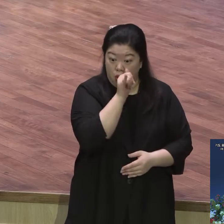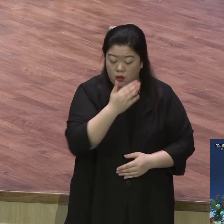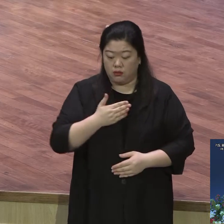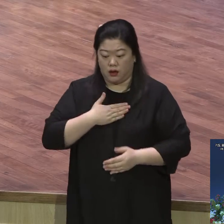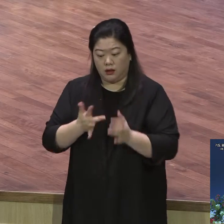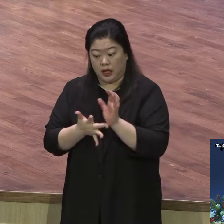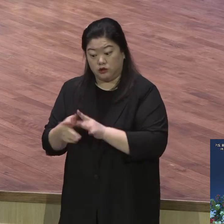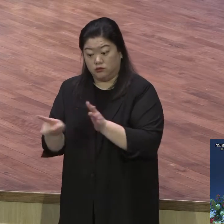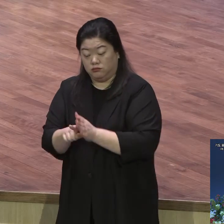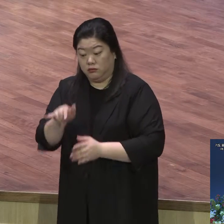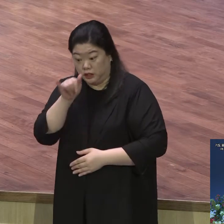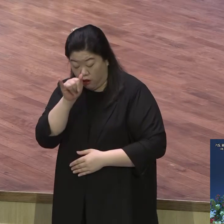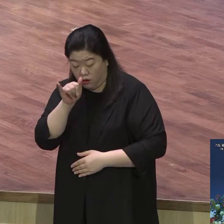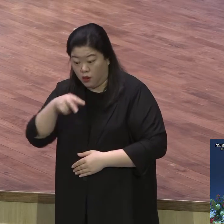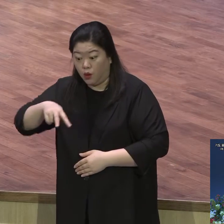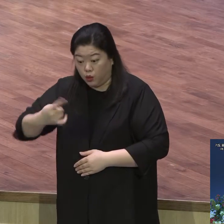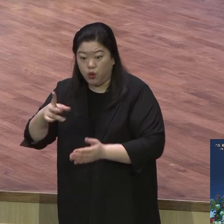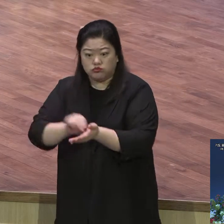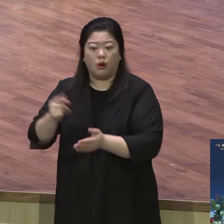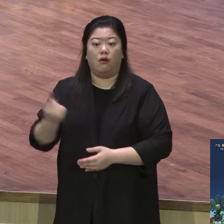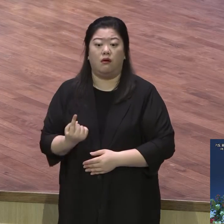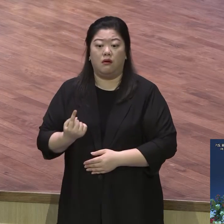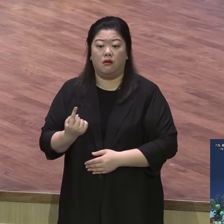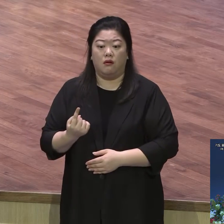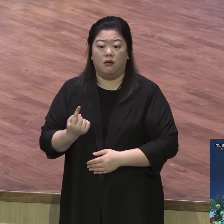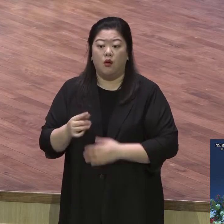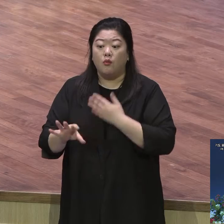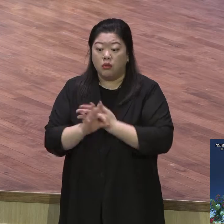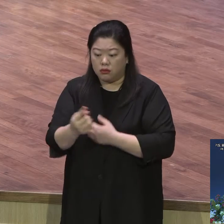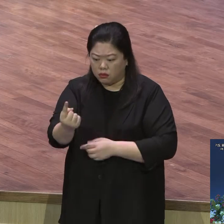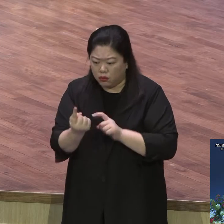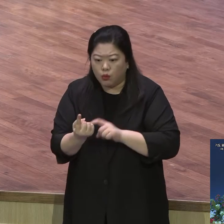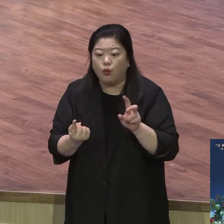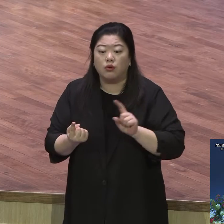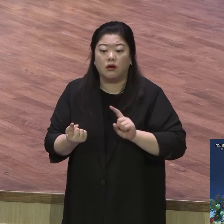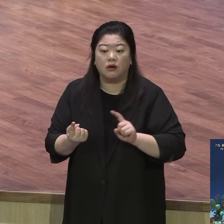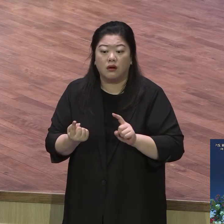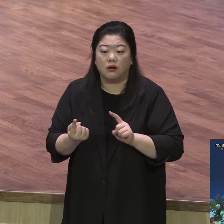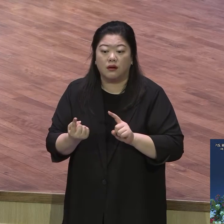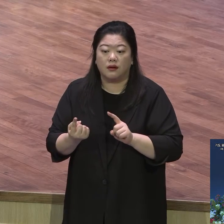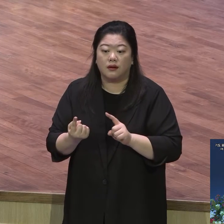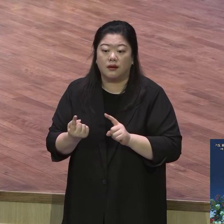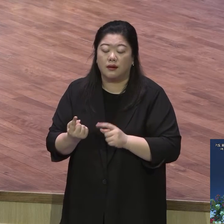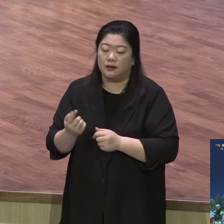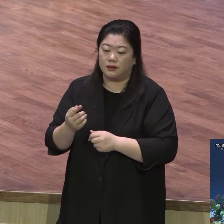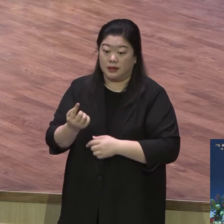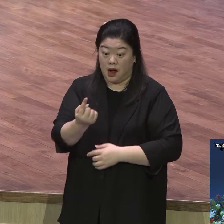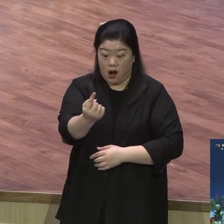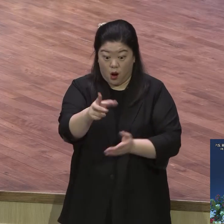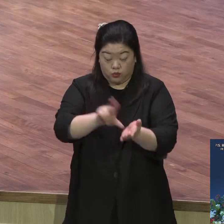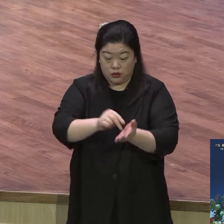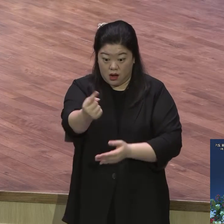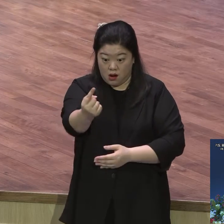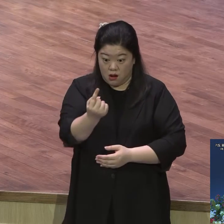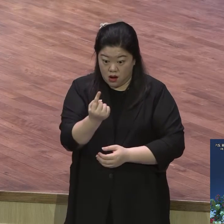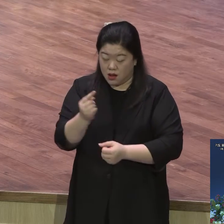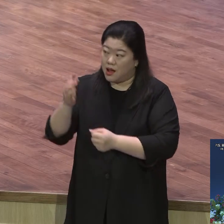그것을 기도로 하나님께 맡겨라. 그래서 우리가 남들이 없는 불신자가 모르는 이 언약 기도.